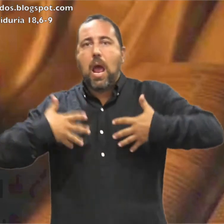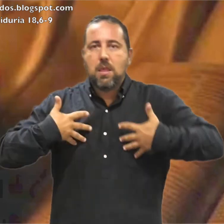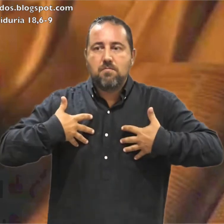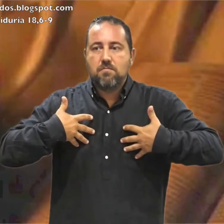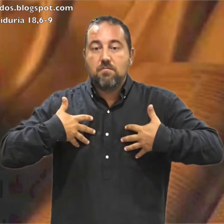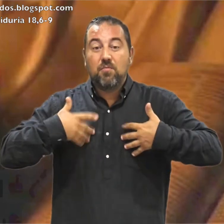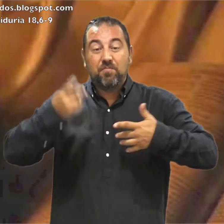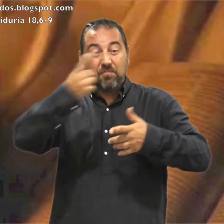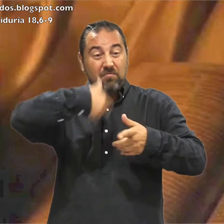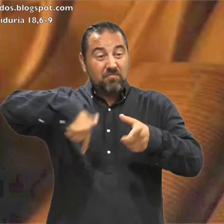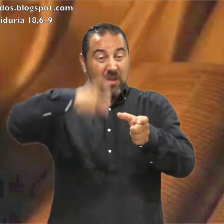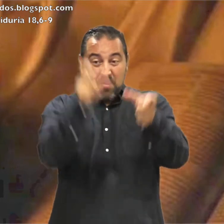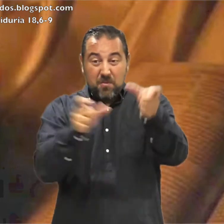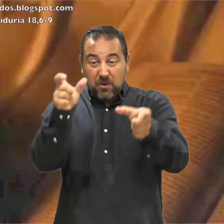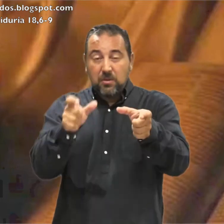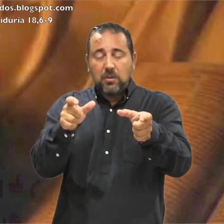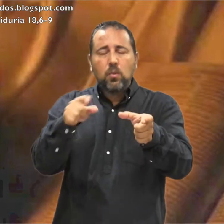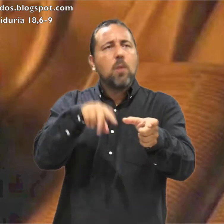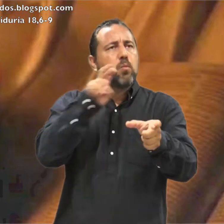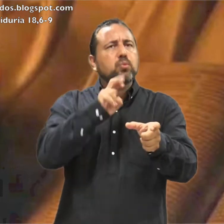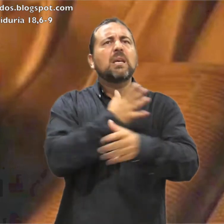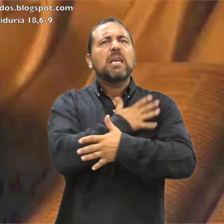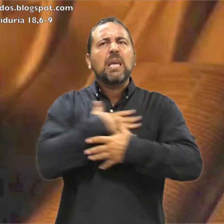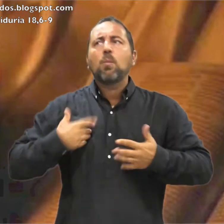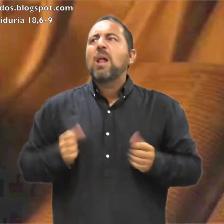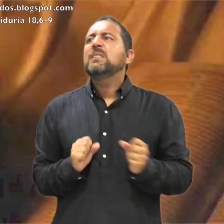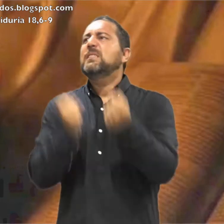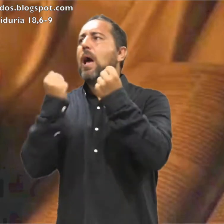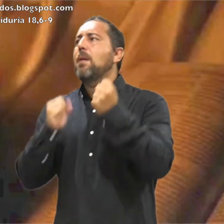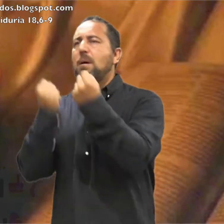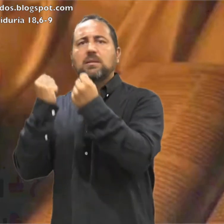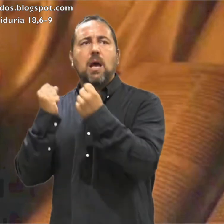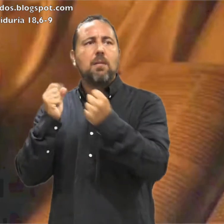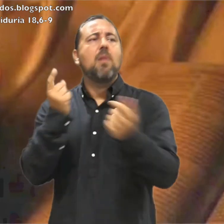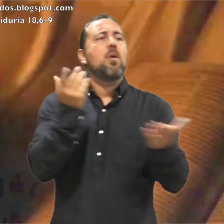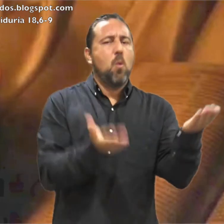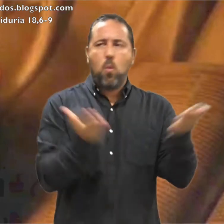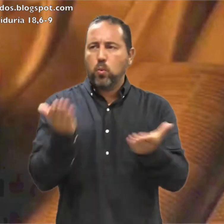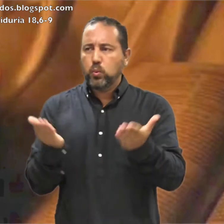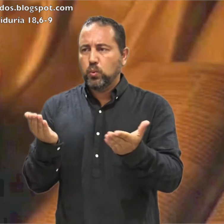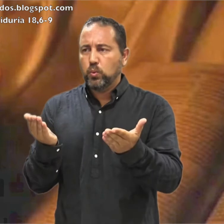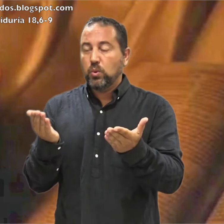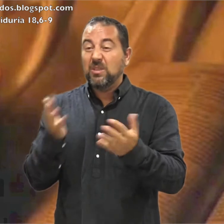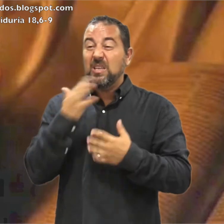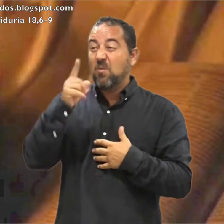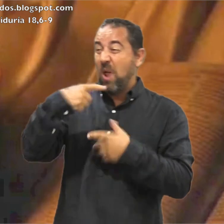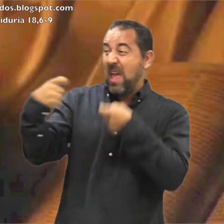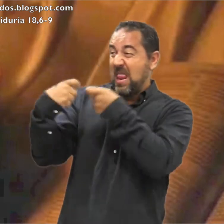buen camino Tu pueblo esperaba la salvación de los justos Y